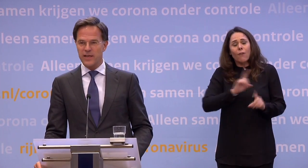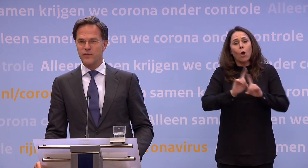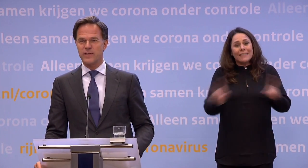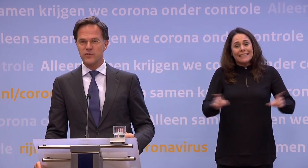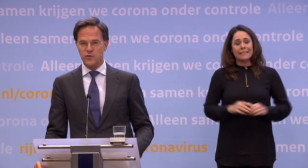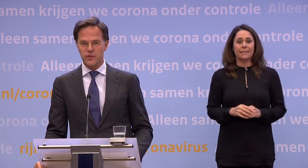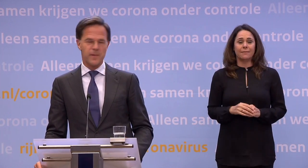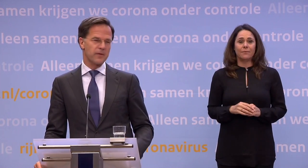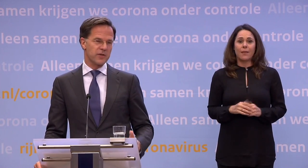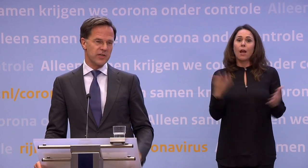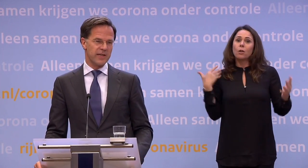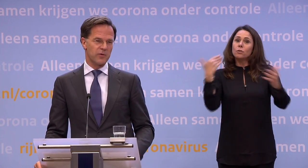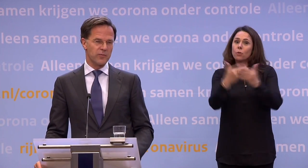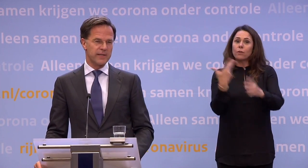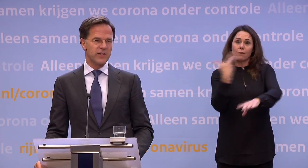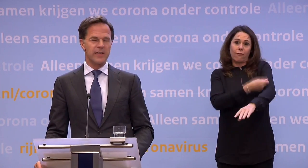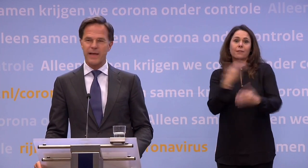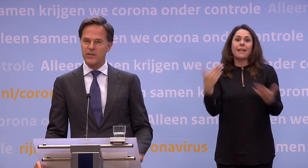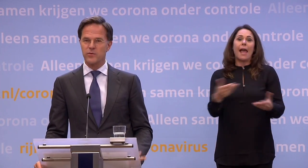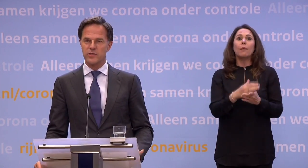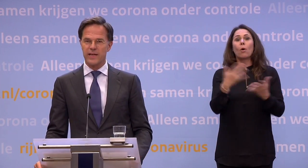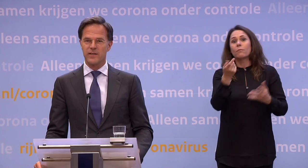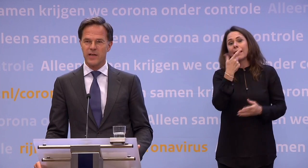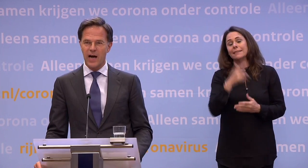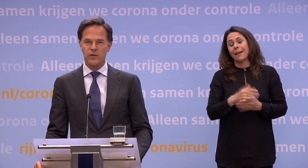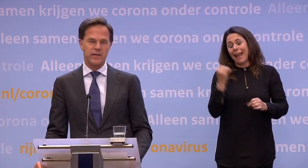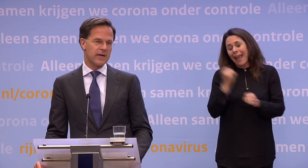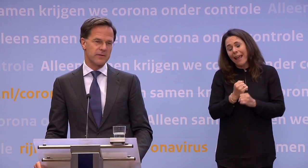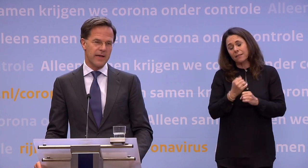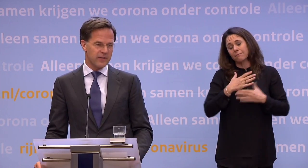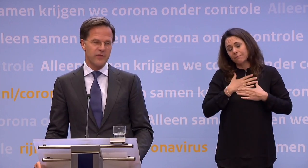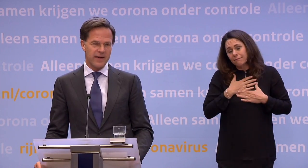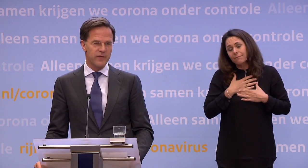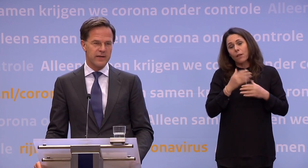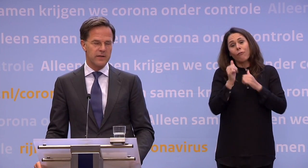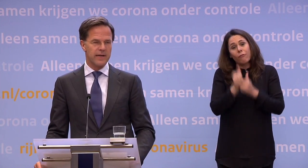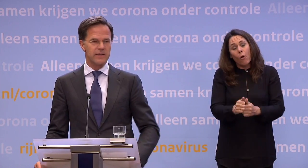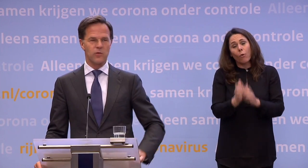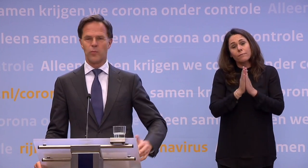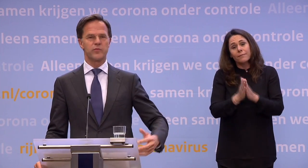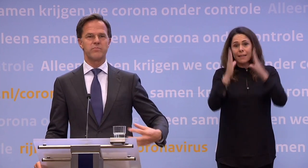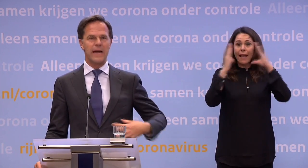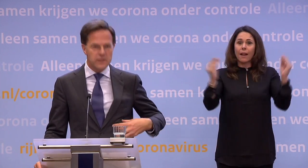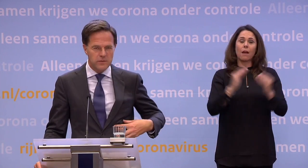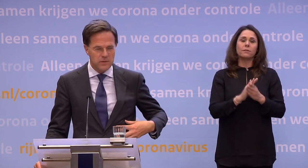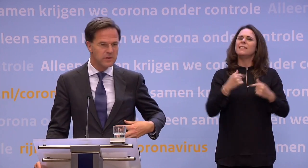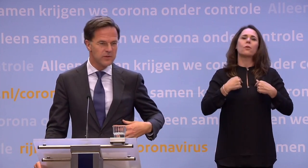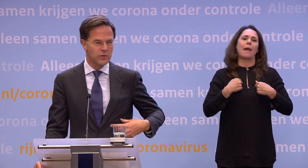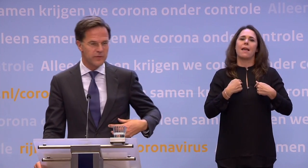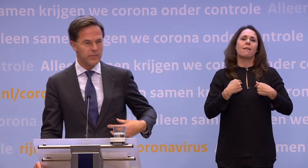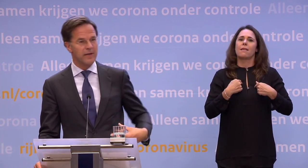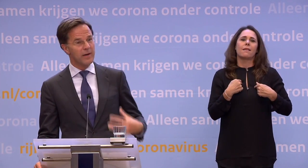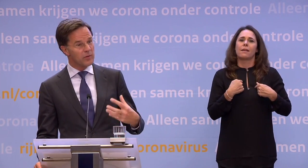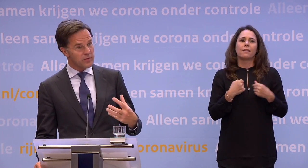Het kan even niet tot we een vaccin hebben of een medicijn. En echt, jongens, in Nederland hou je hier aan. Echt, ik vraag het werkelijk. En niet om het voor mij te doen.